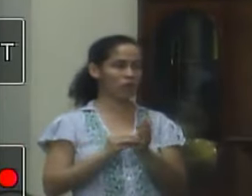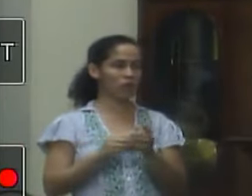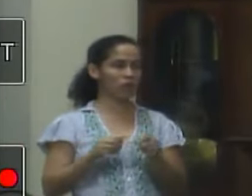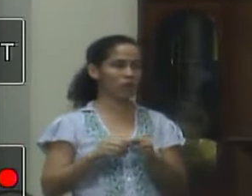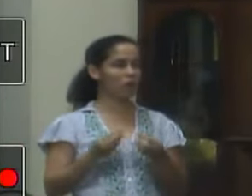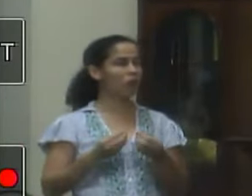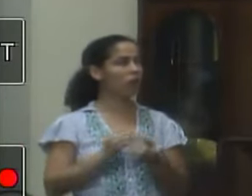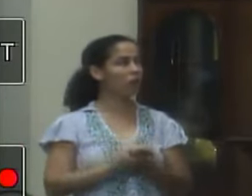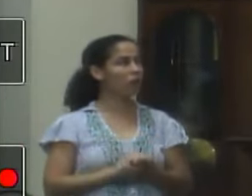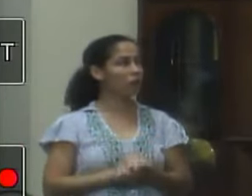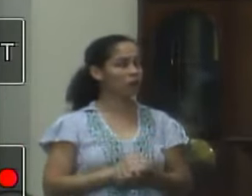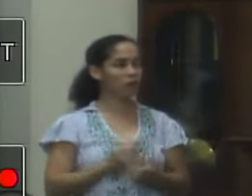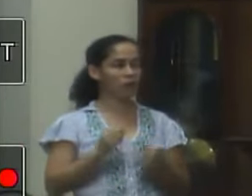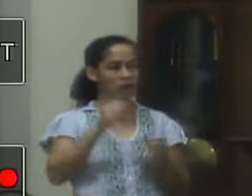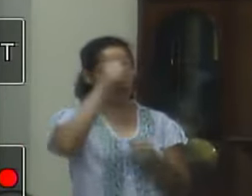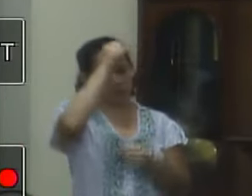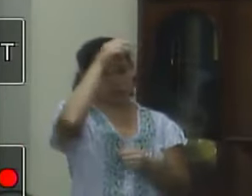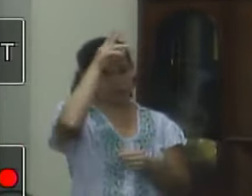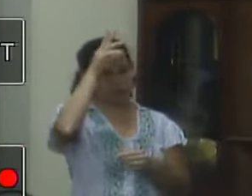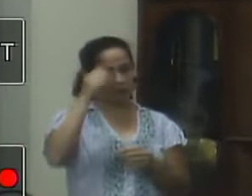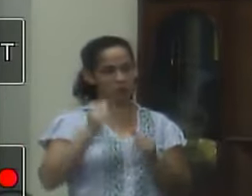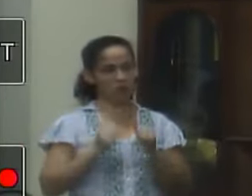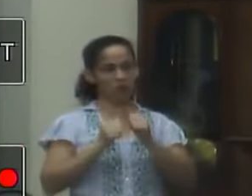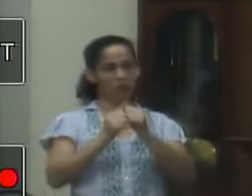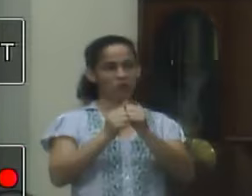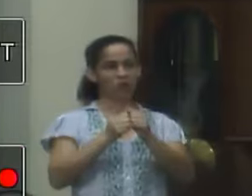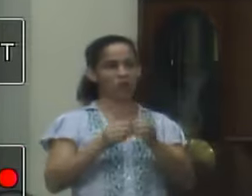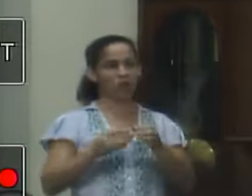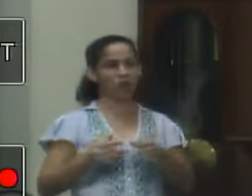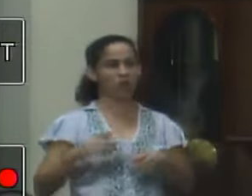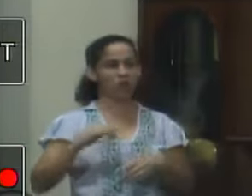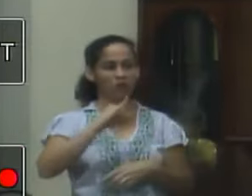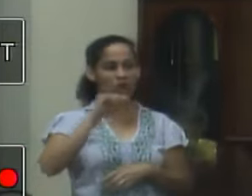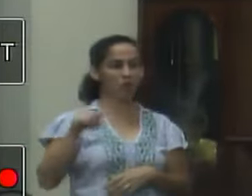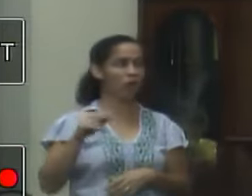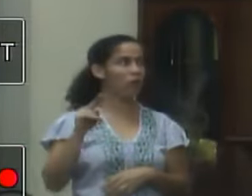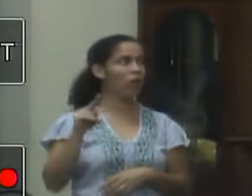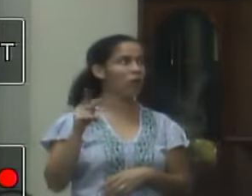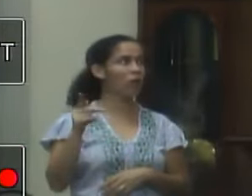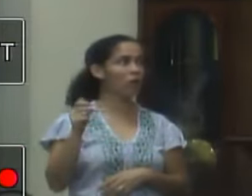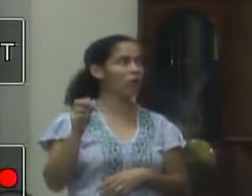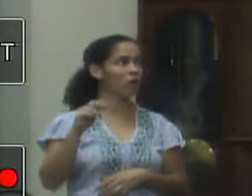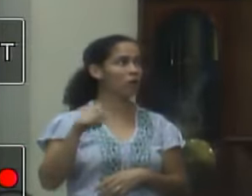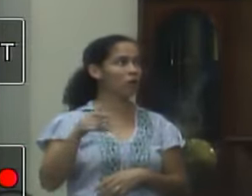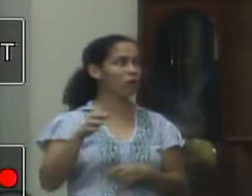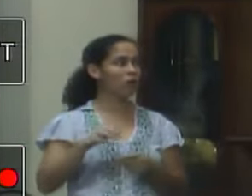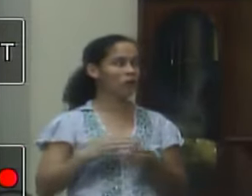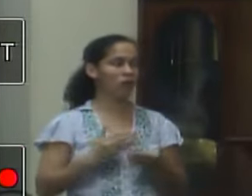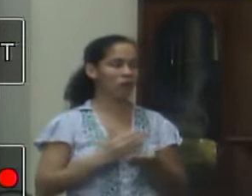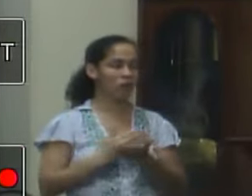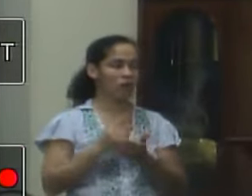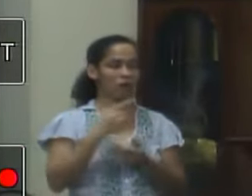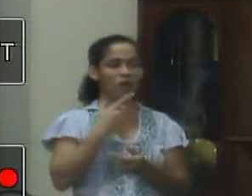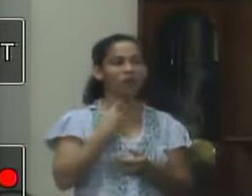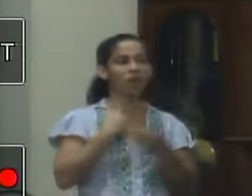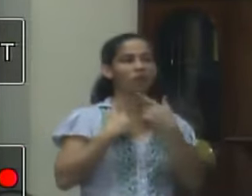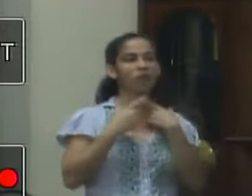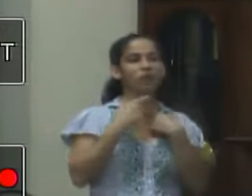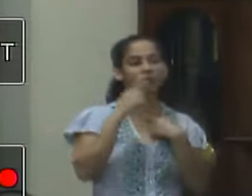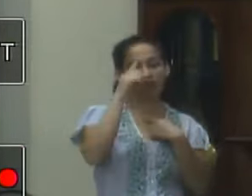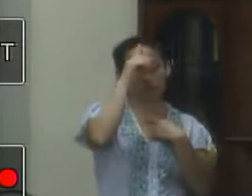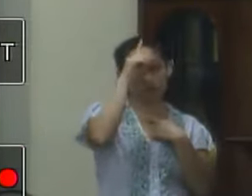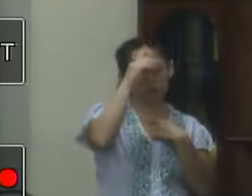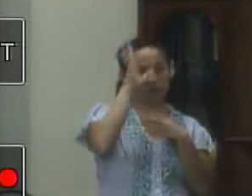o poder executivo chegar junto com aquela comunidade para poder que eles tenham essa iniciativa eles têm toda essa vontade